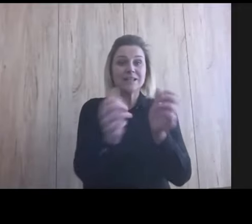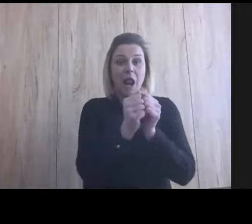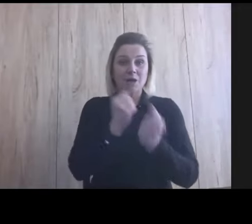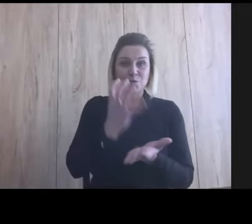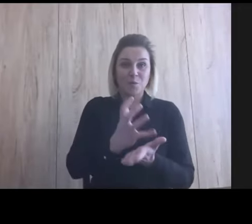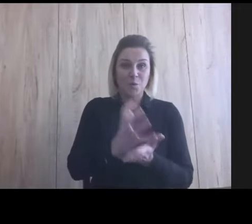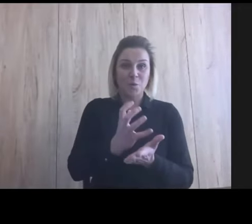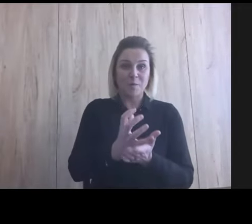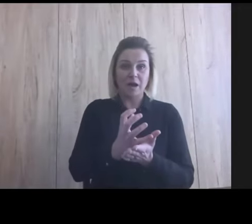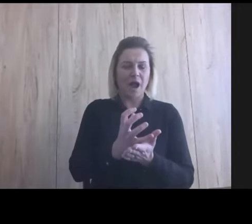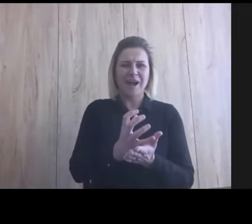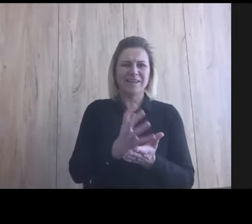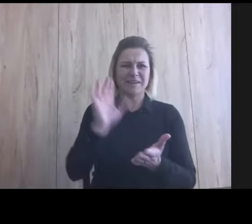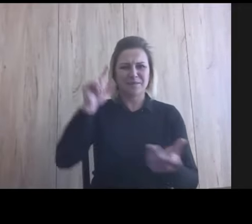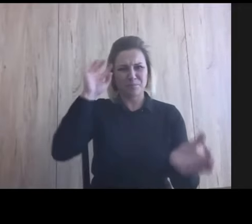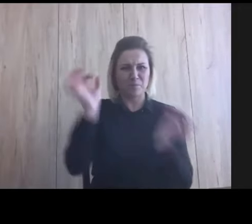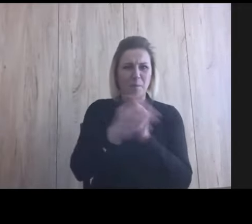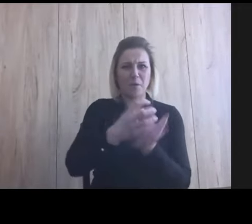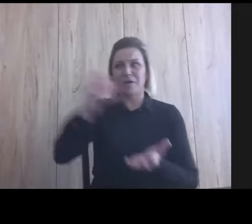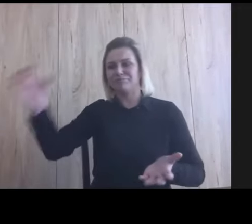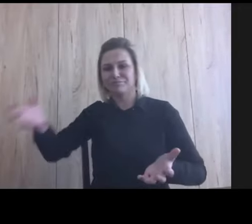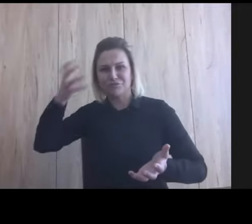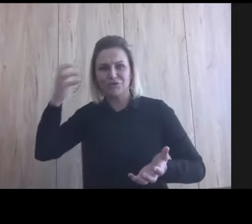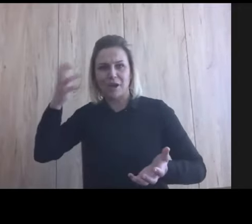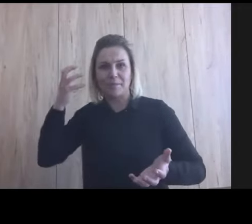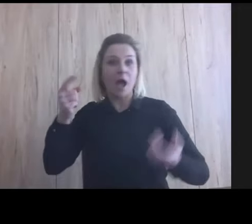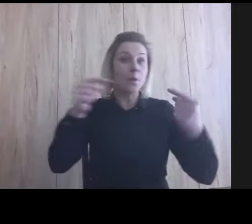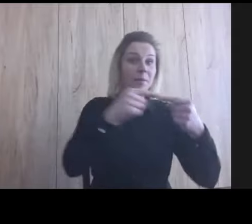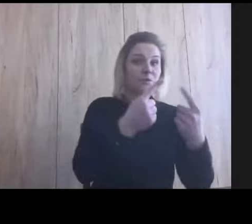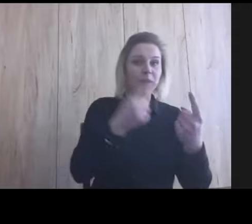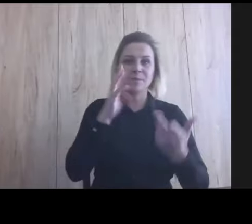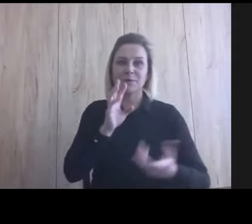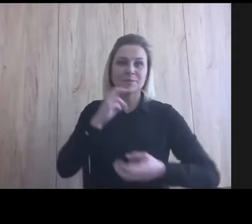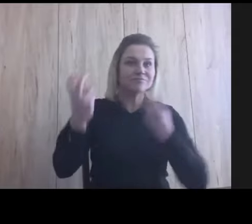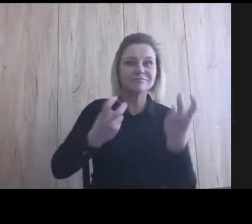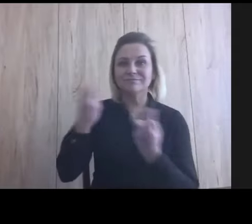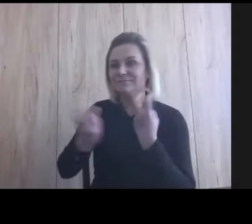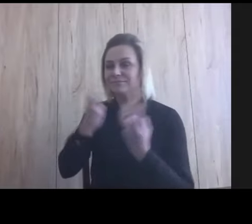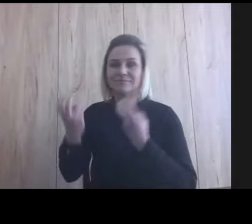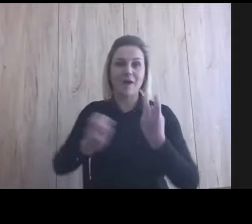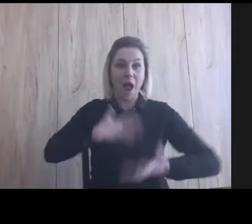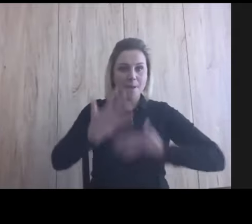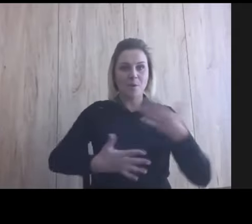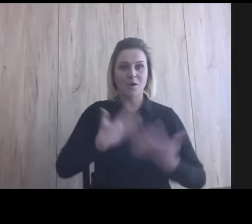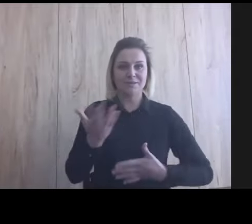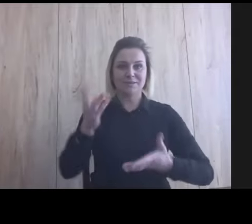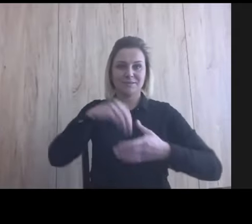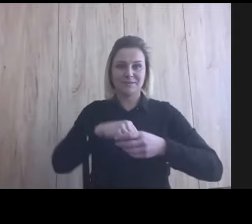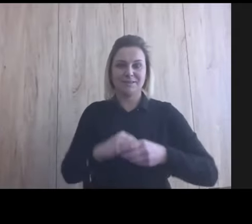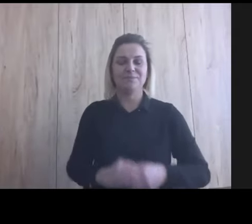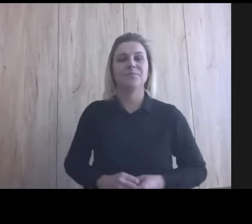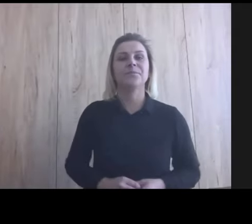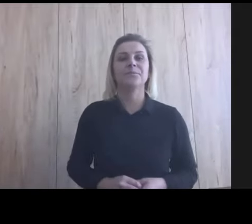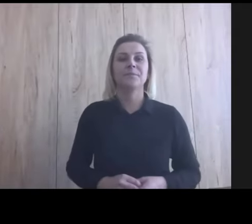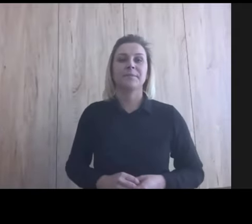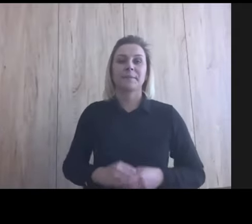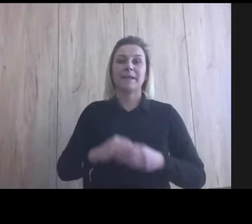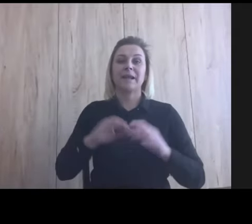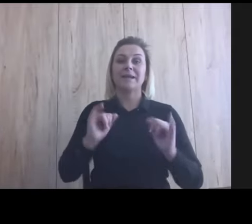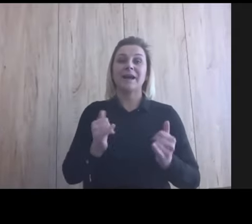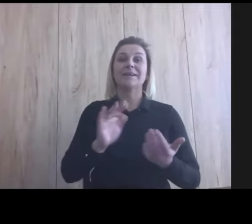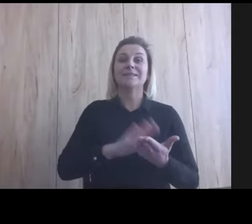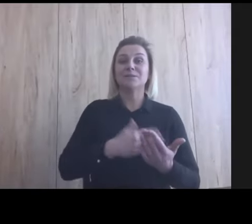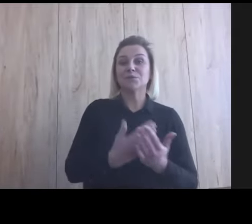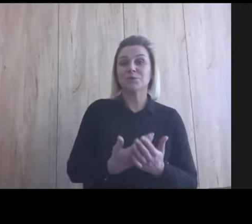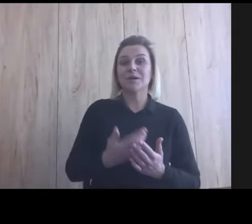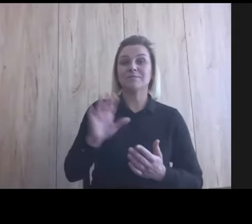to nie kubek, to grzebień. O to pasuje do kubka. Nie były takie emocje. I tak jak mówię, jeżeli mamy cztery